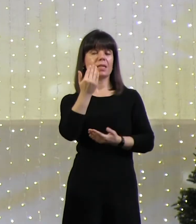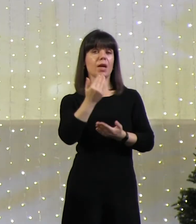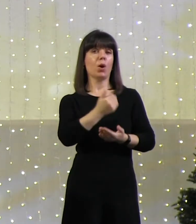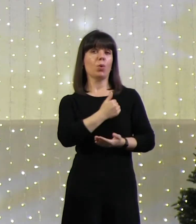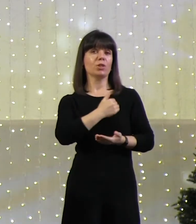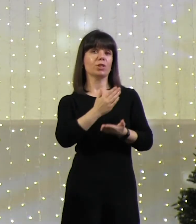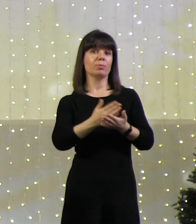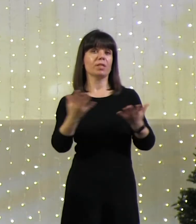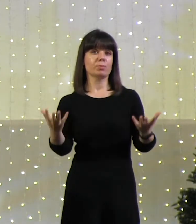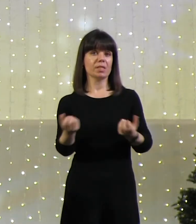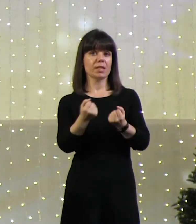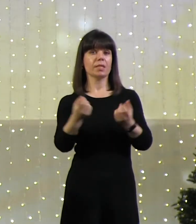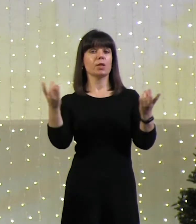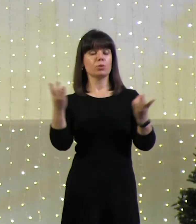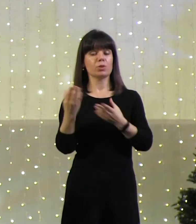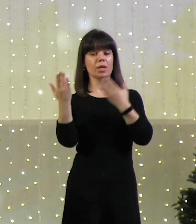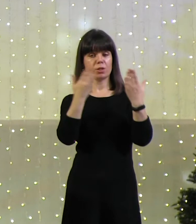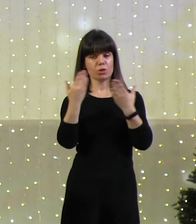читать и слушать Его Слово.